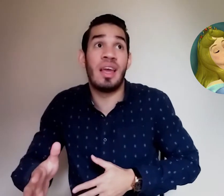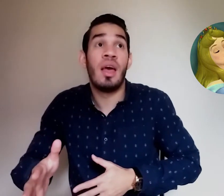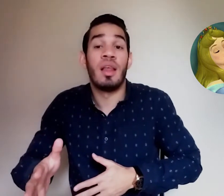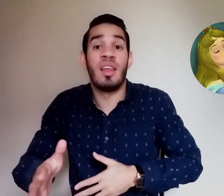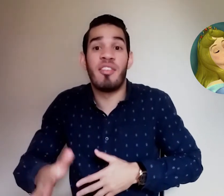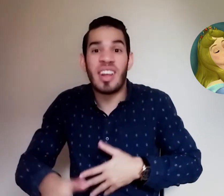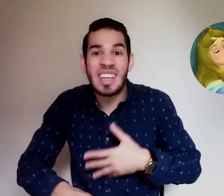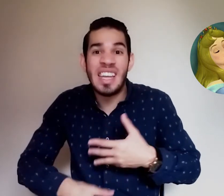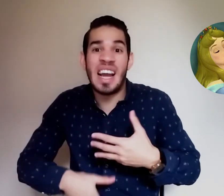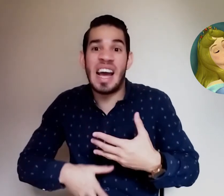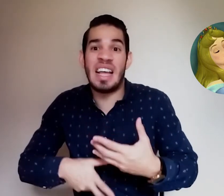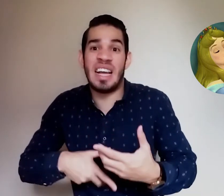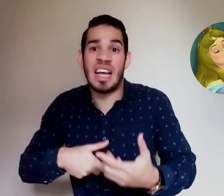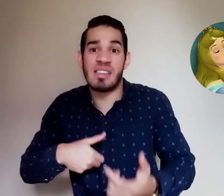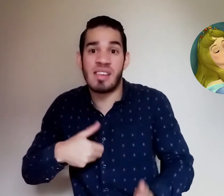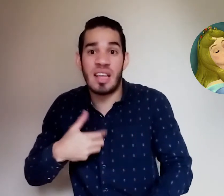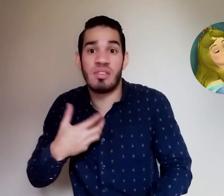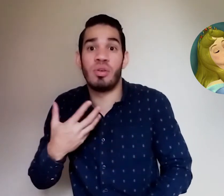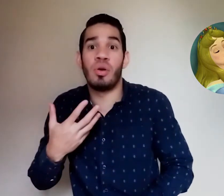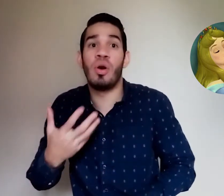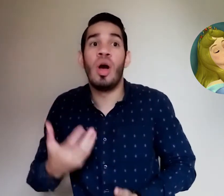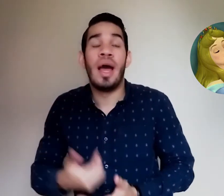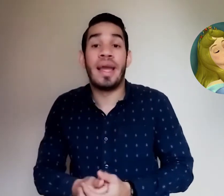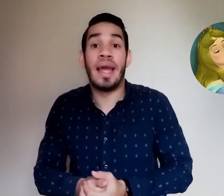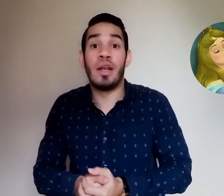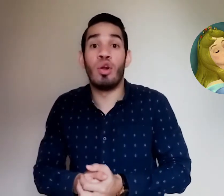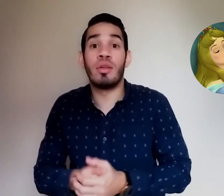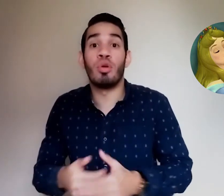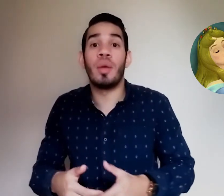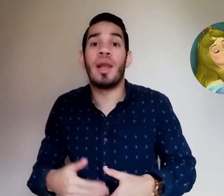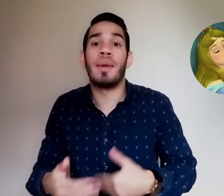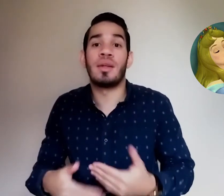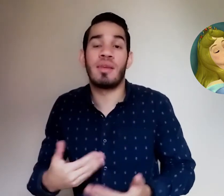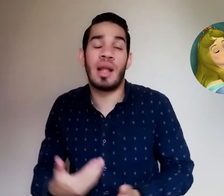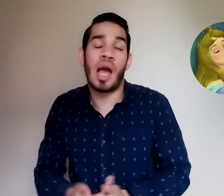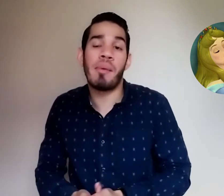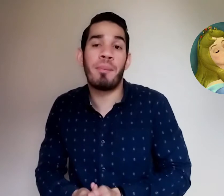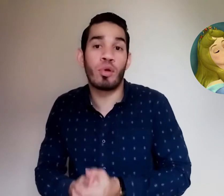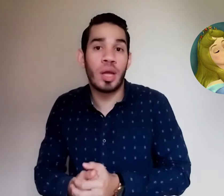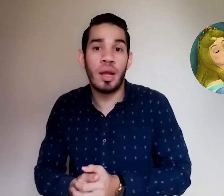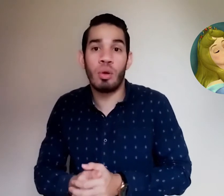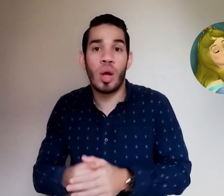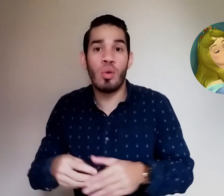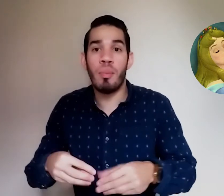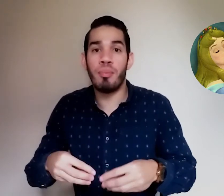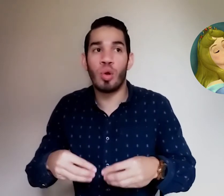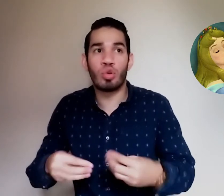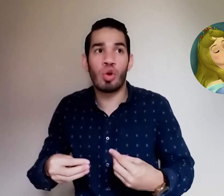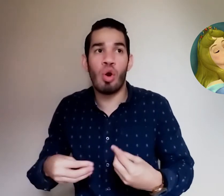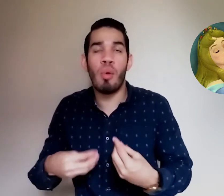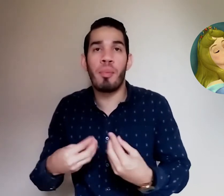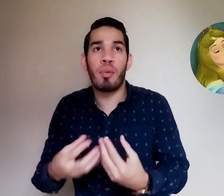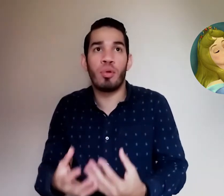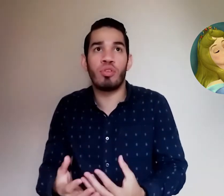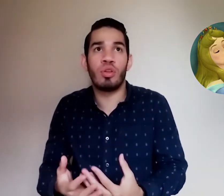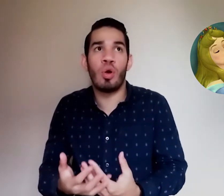de fatiga de cansancio que no les motiva a levantarse de la cama porque no hay un motor o un propósito